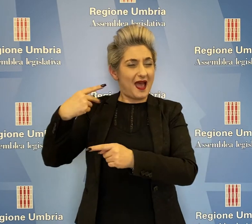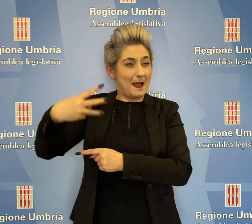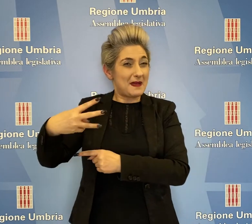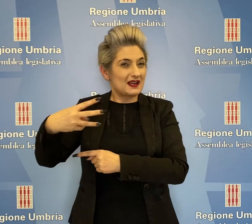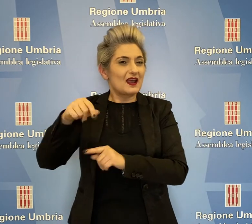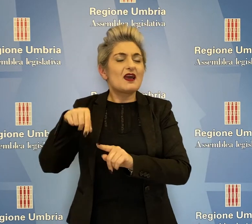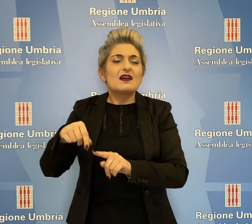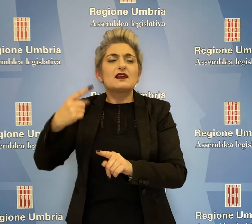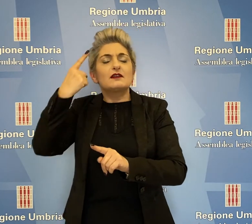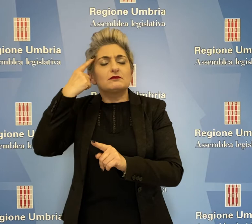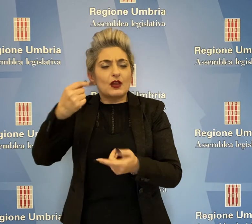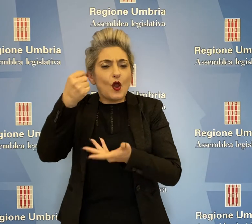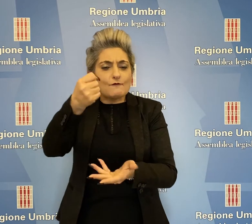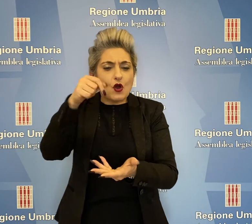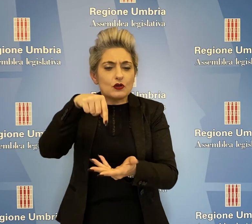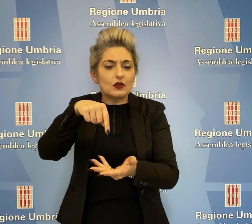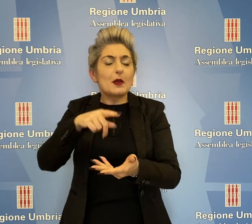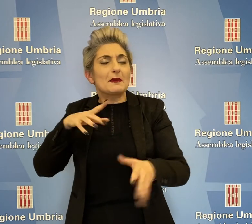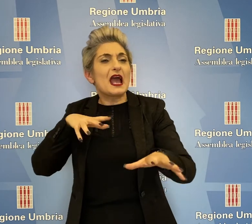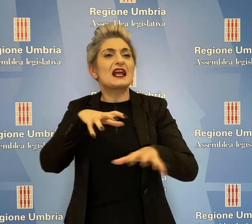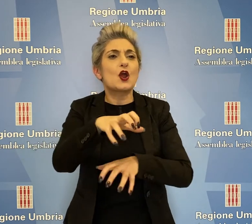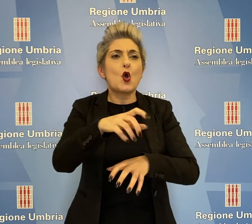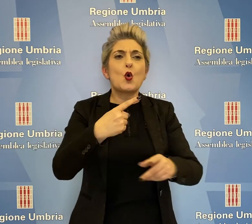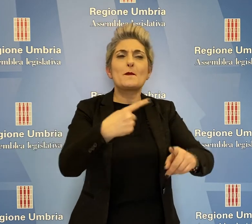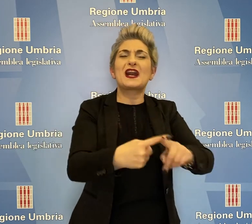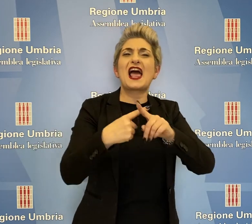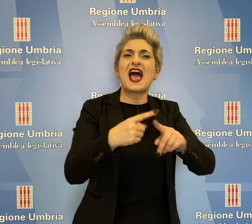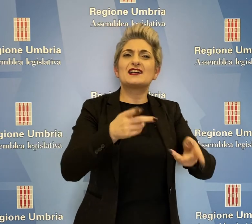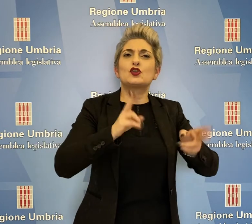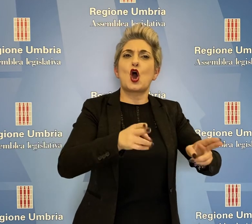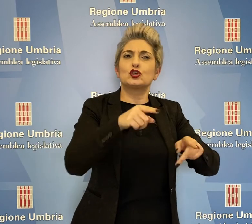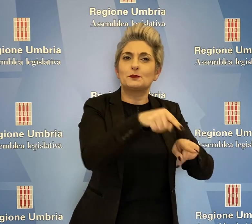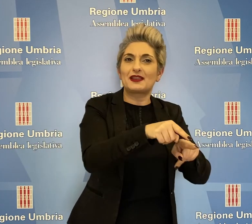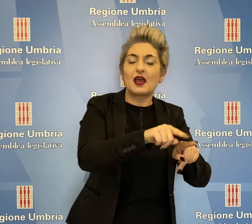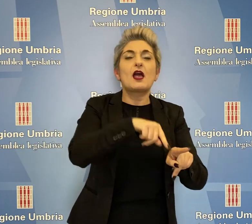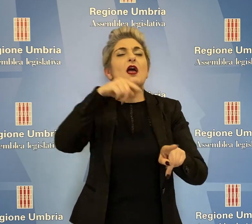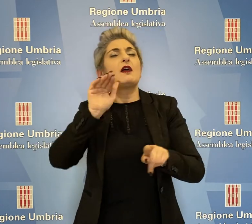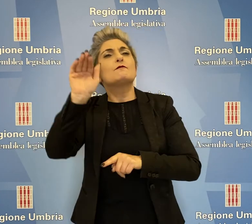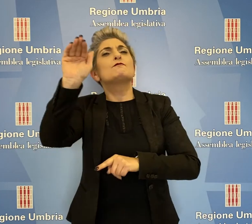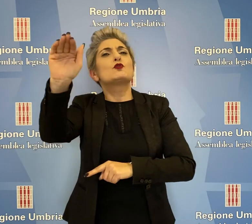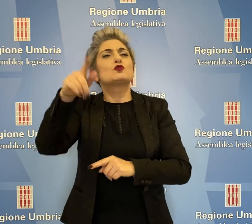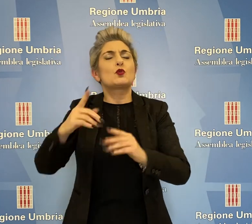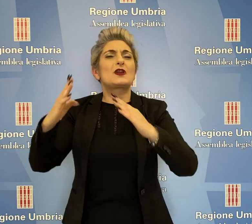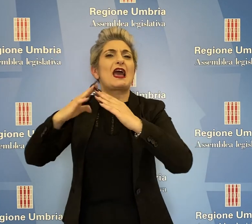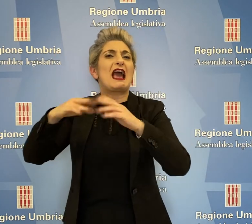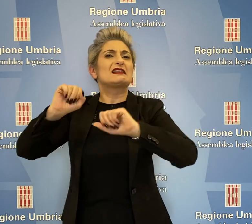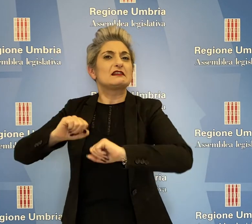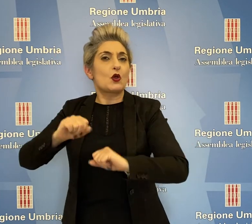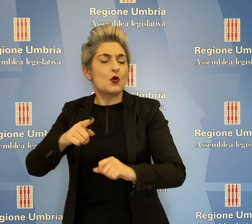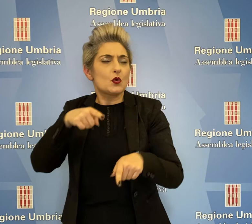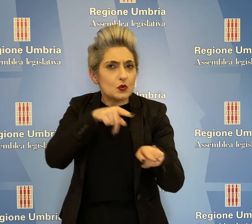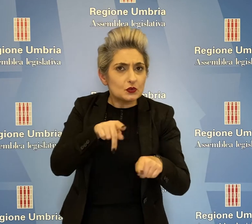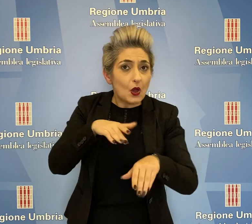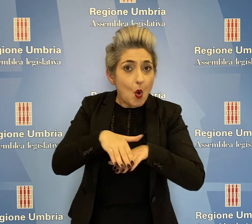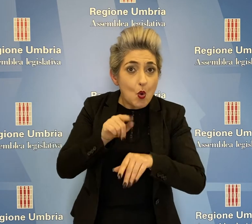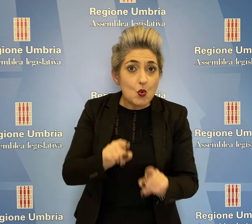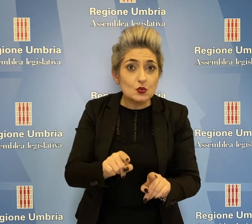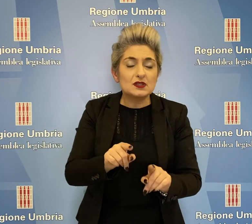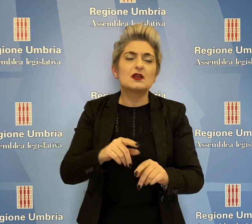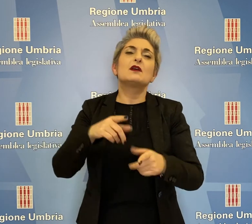Mariani, chiarendo se quei fondi serviranno per il recupero dell'ex ospedale e per la futura Casa della Salute. L'assessore ha risposto